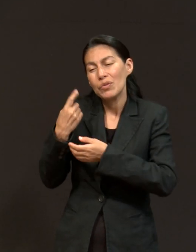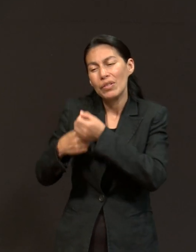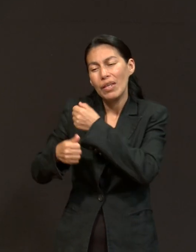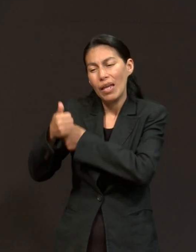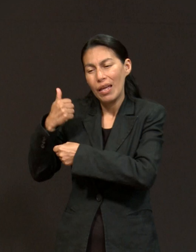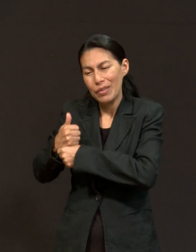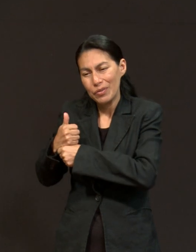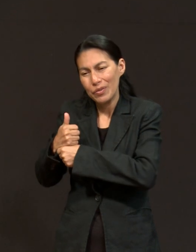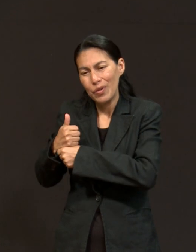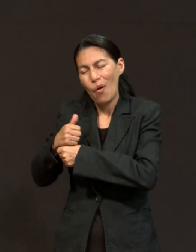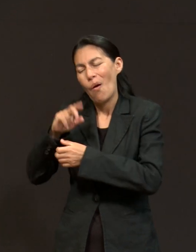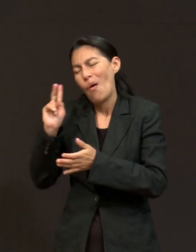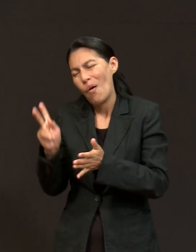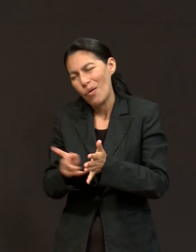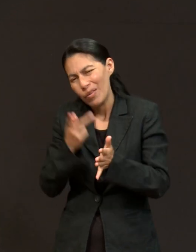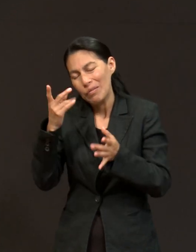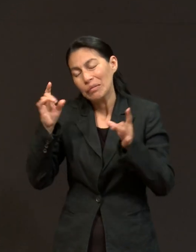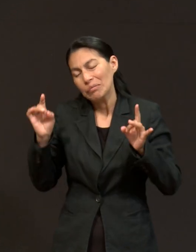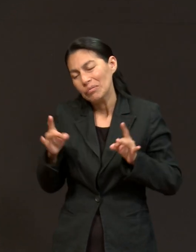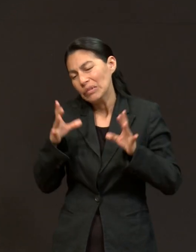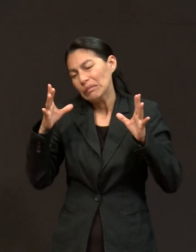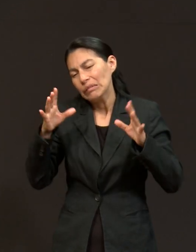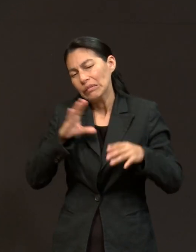año pasado, hemos estado batallando, porque al parecer ha regresado.